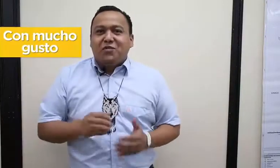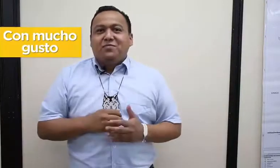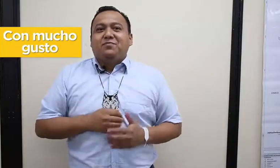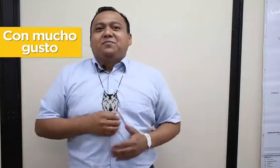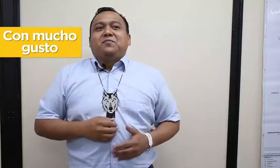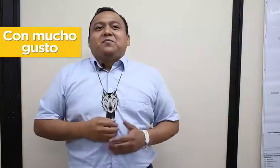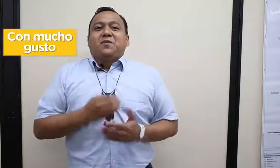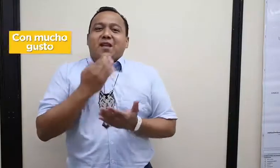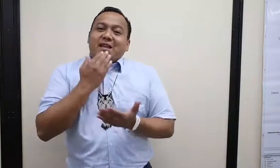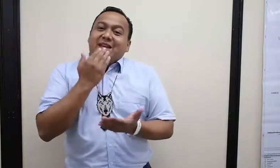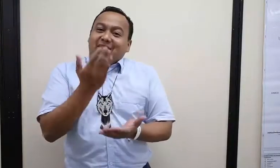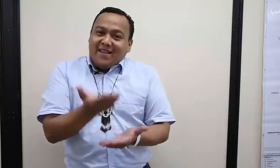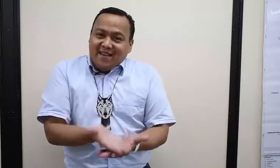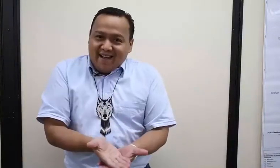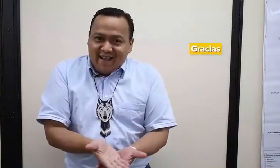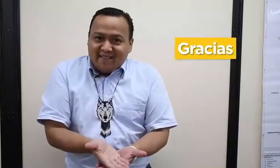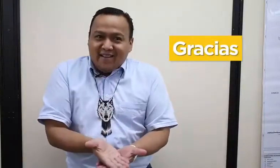gusto,